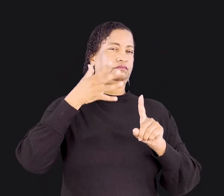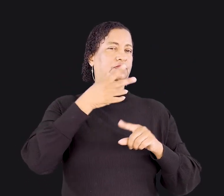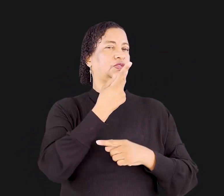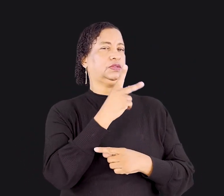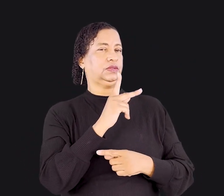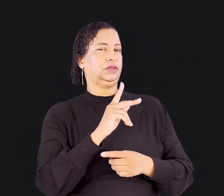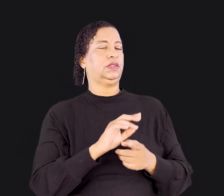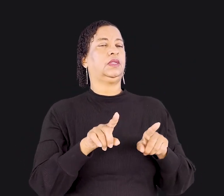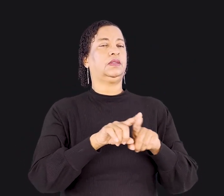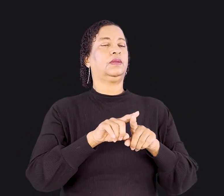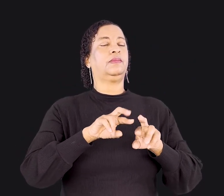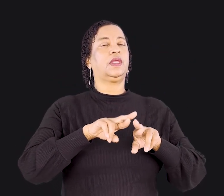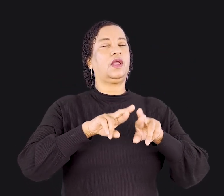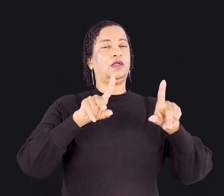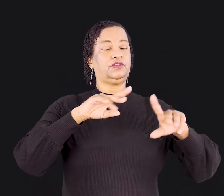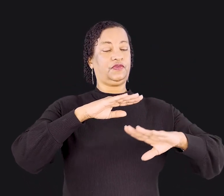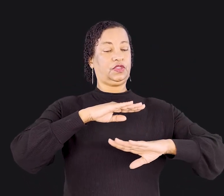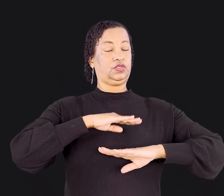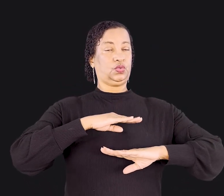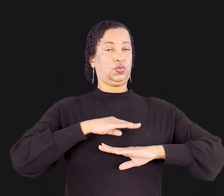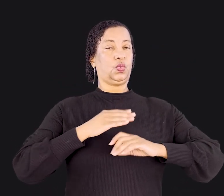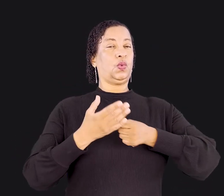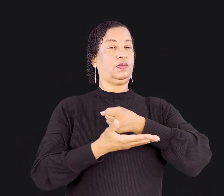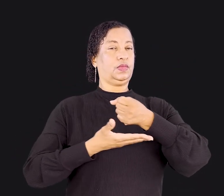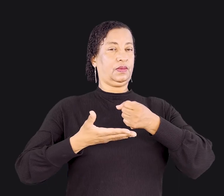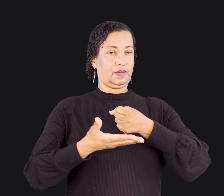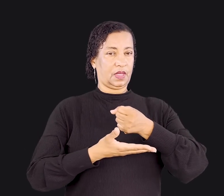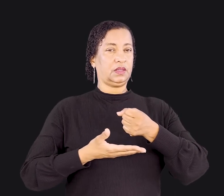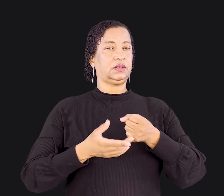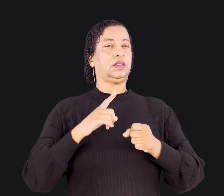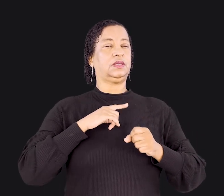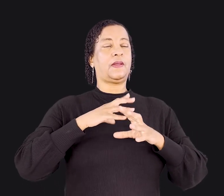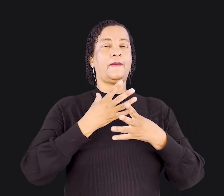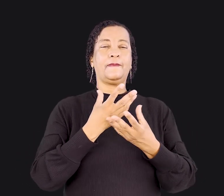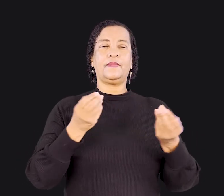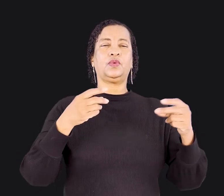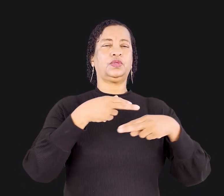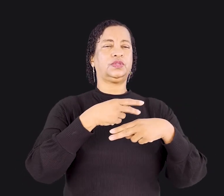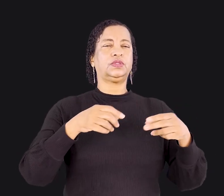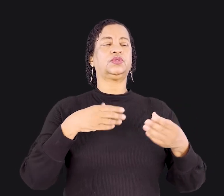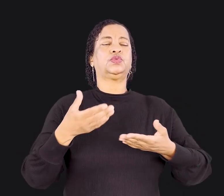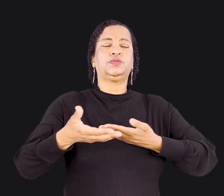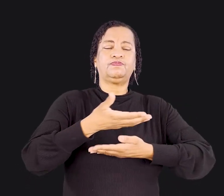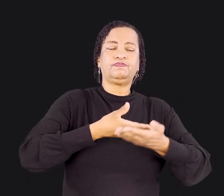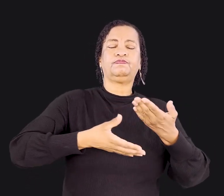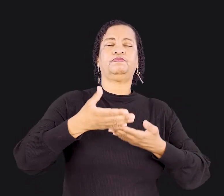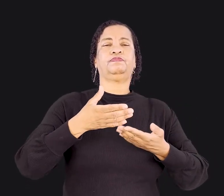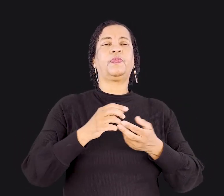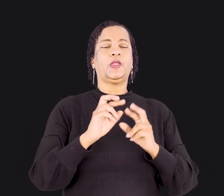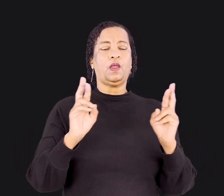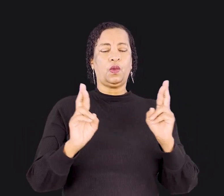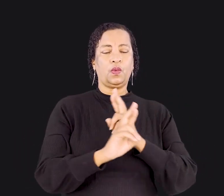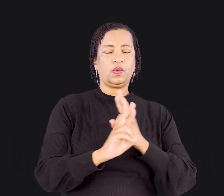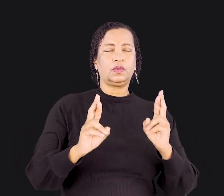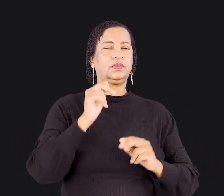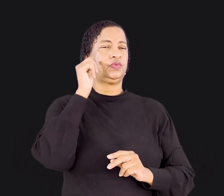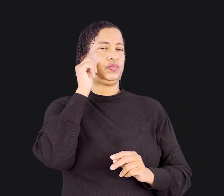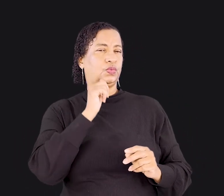diferença biológica que é básica, há muitas outras coisas envolvidas. Para que o relacionamento entre um homem e uma